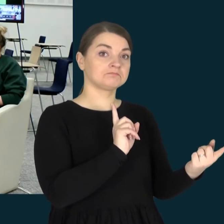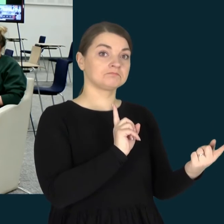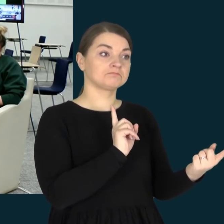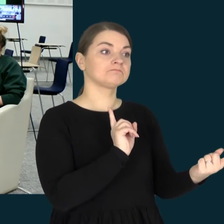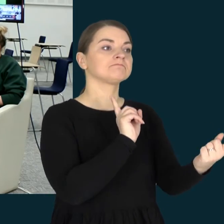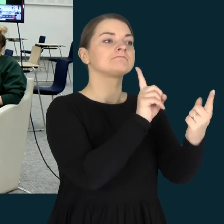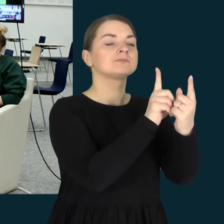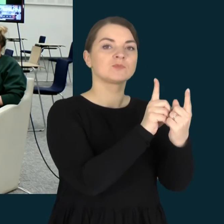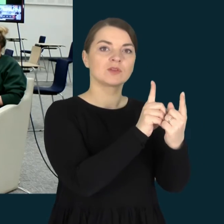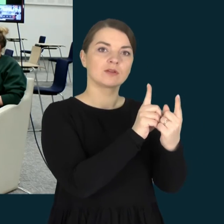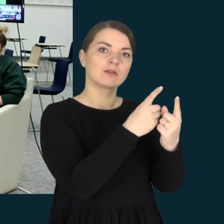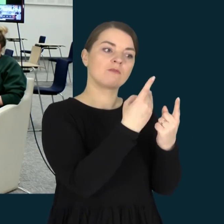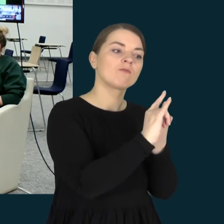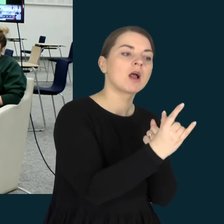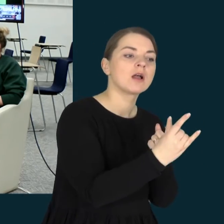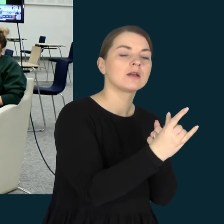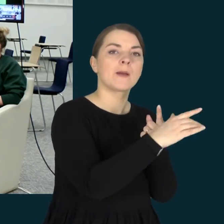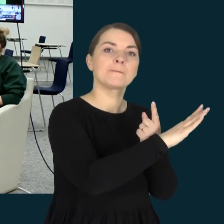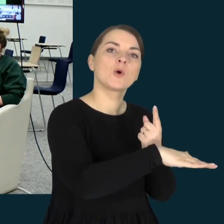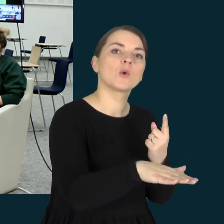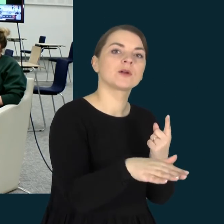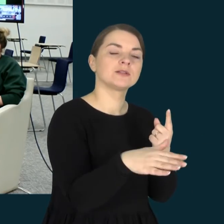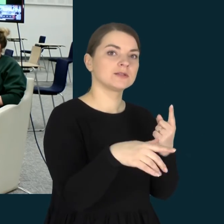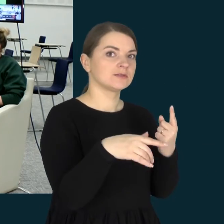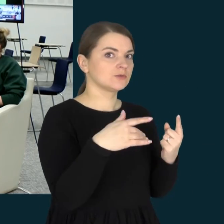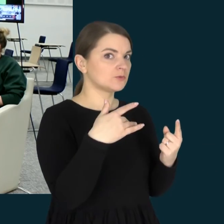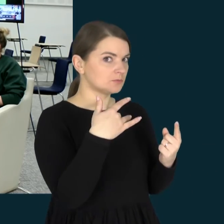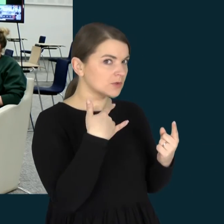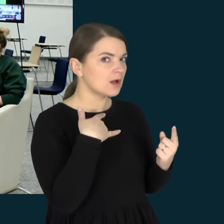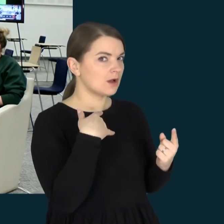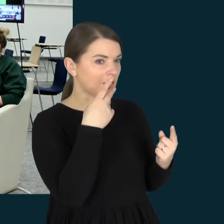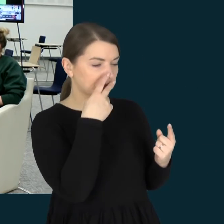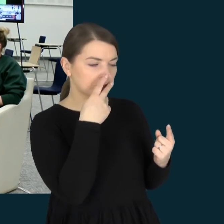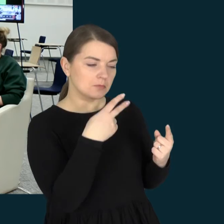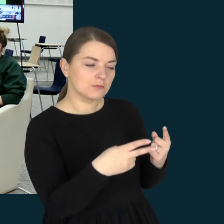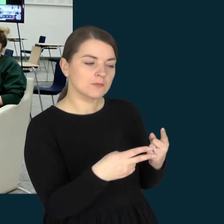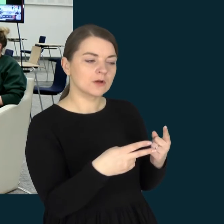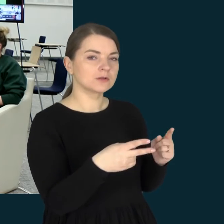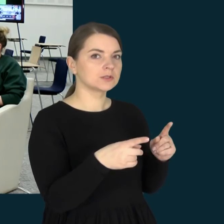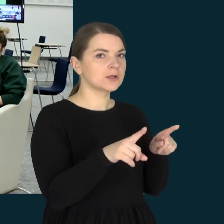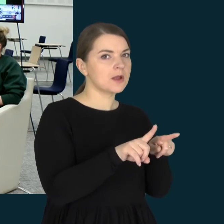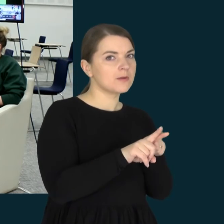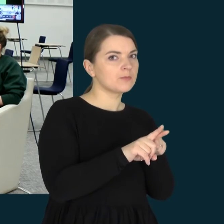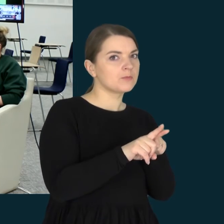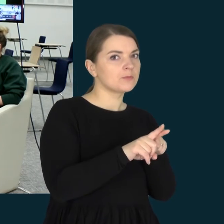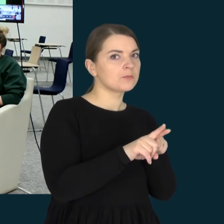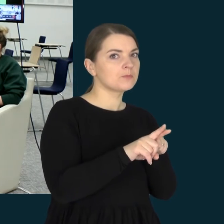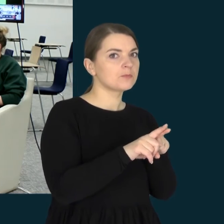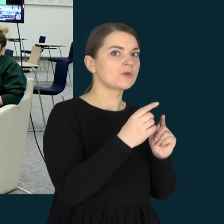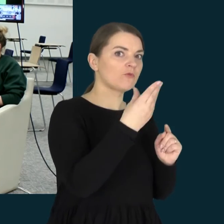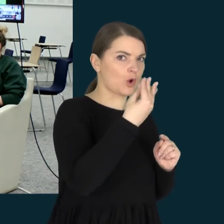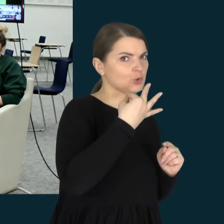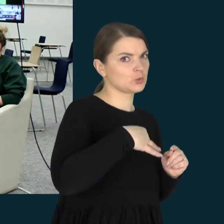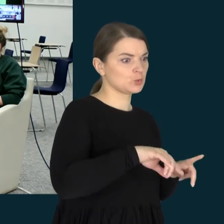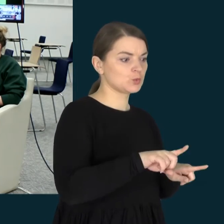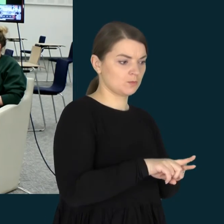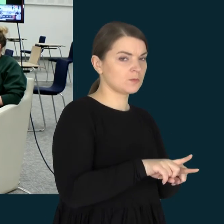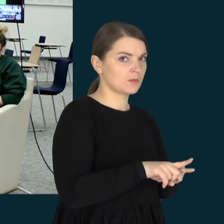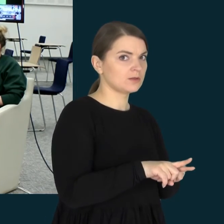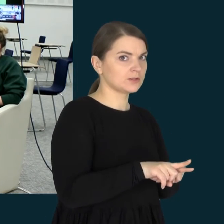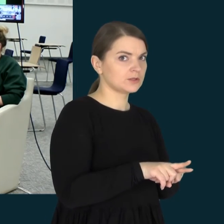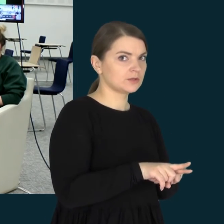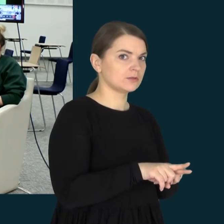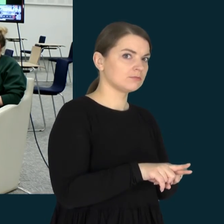vaiku arba mokiniu, kuris galimai arba kaip jūsų sunaus atveju